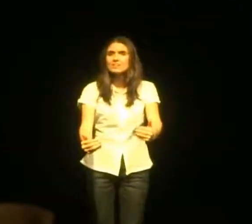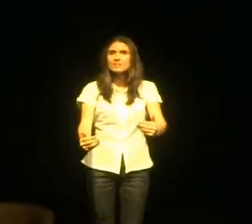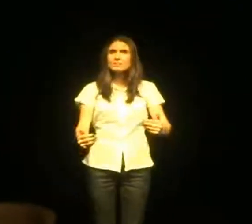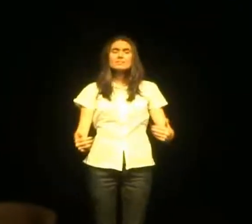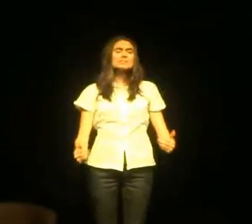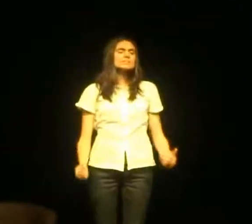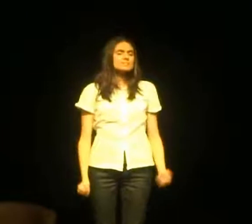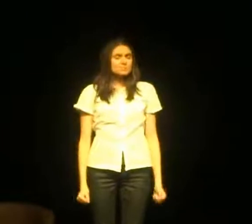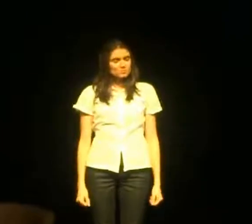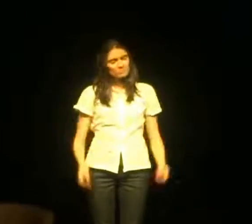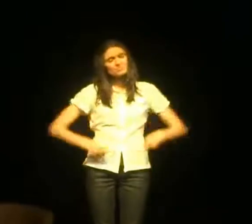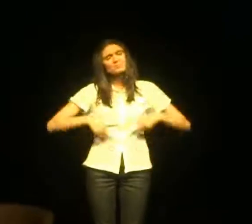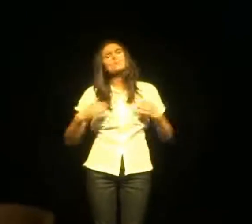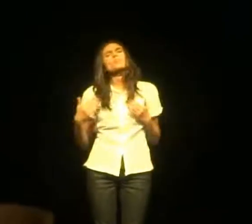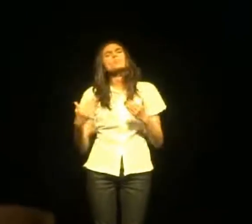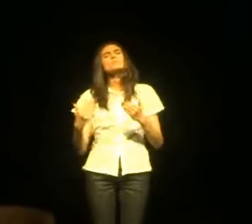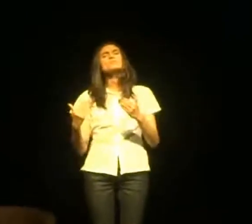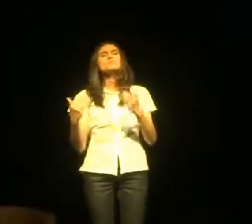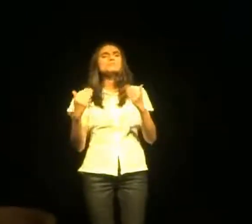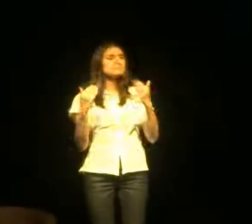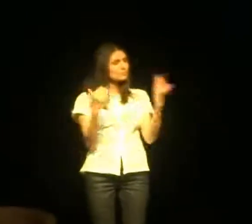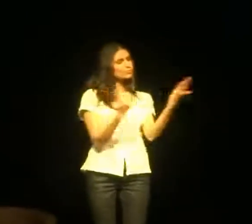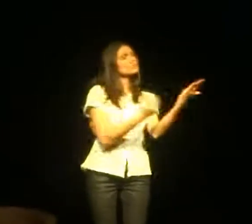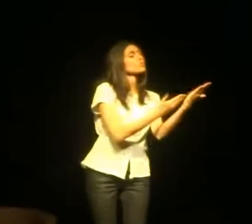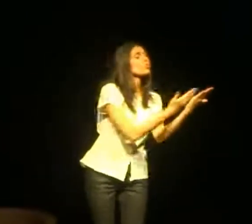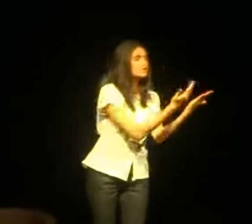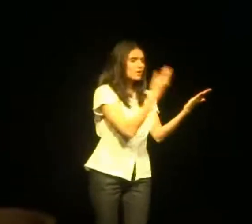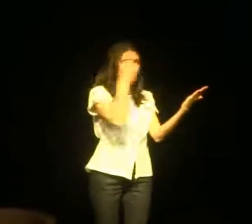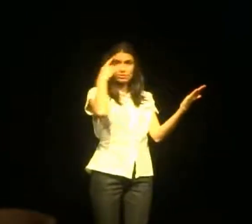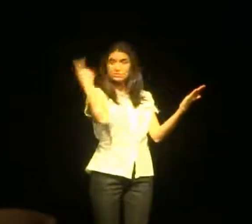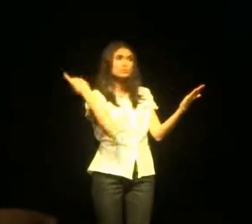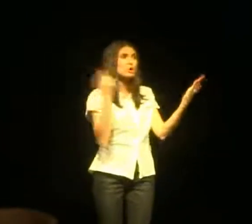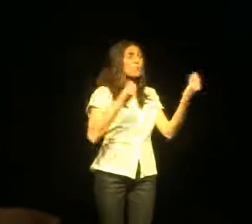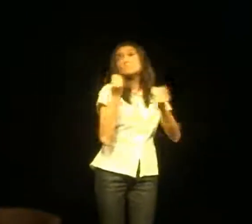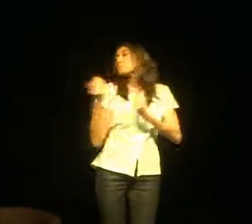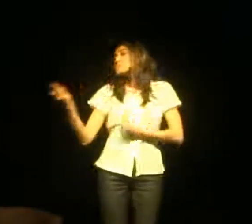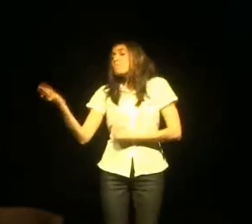Il paraît qu'il y un là